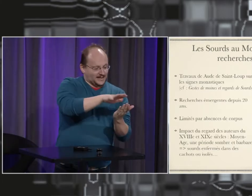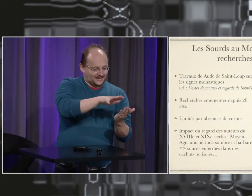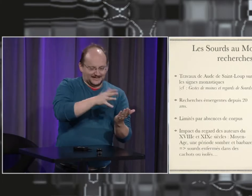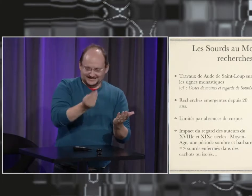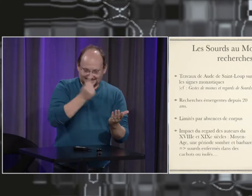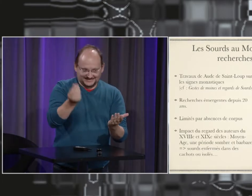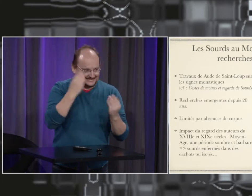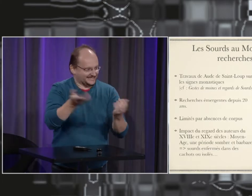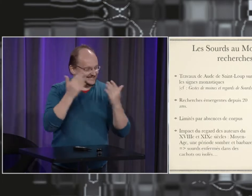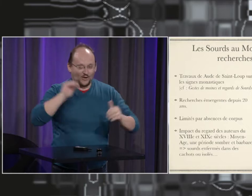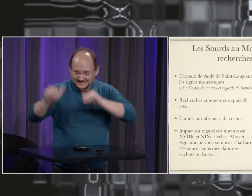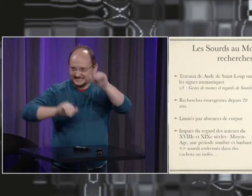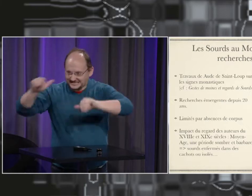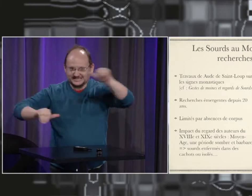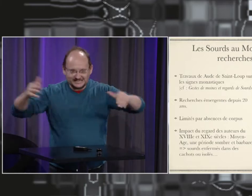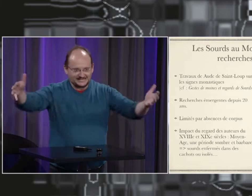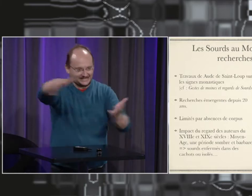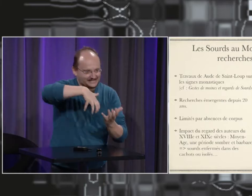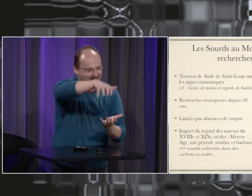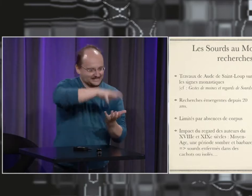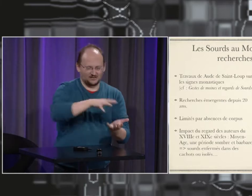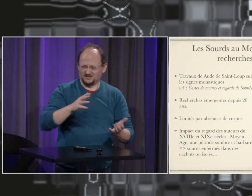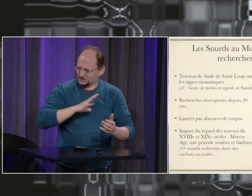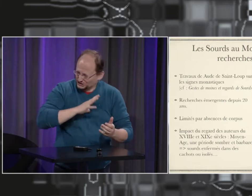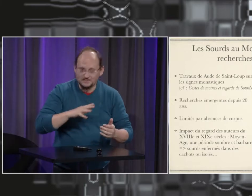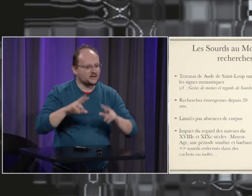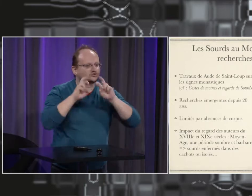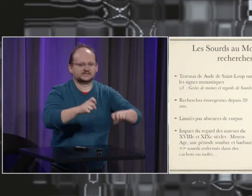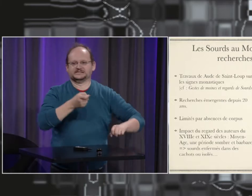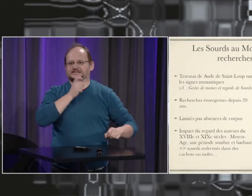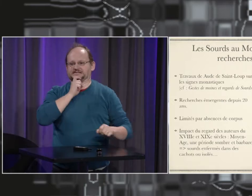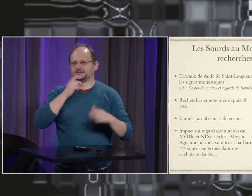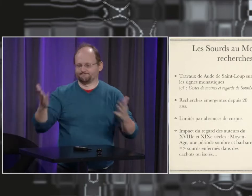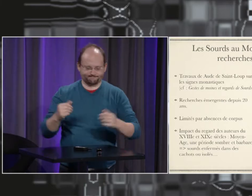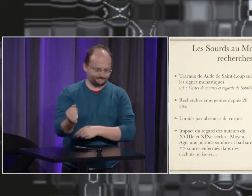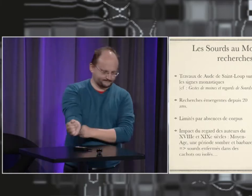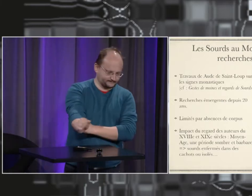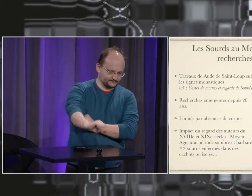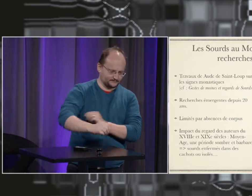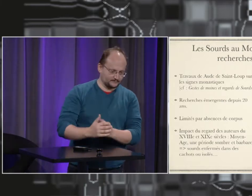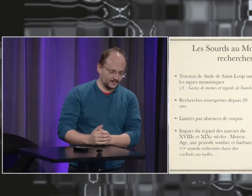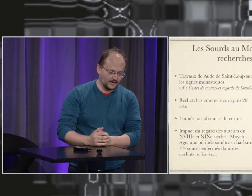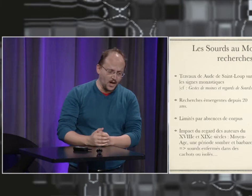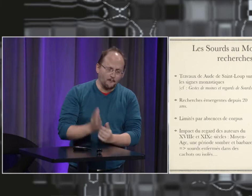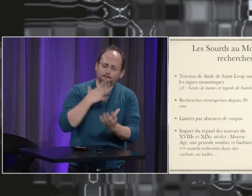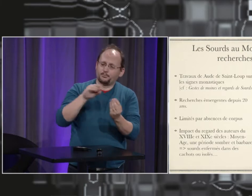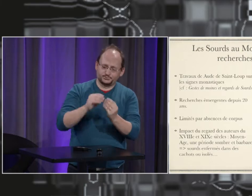des informations de ci, de là, c'est très frustrant et c'est un énorme travail que de chercher ces informations et ce n vraiment pas abouti.